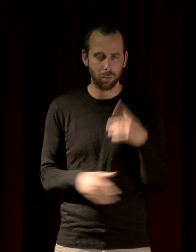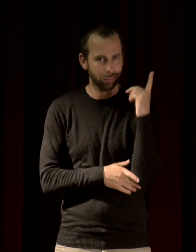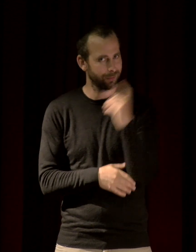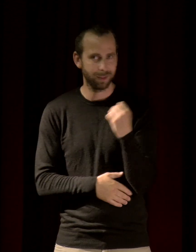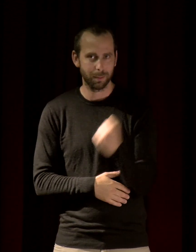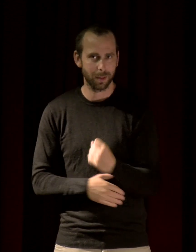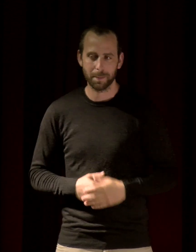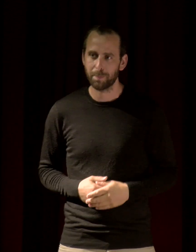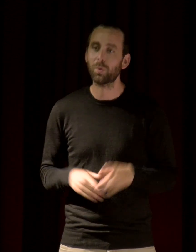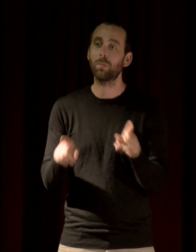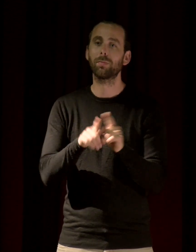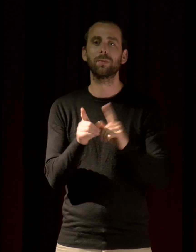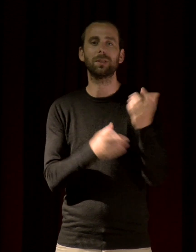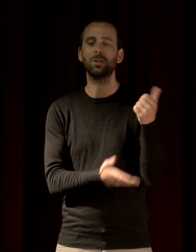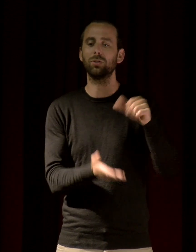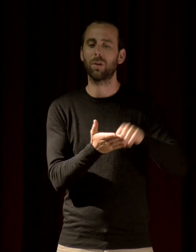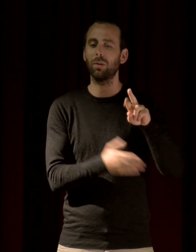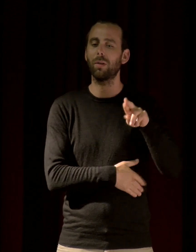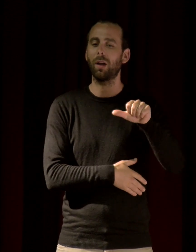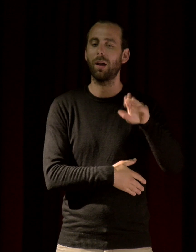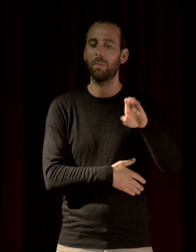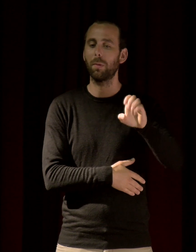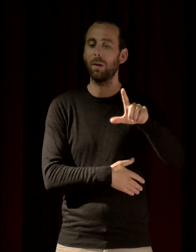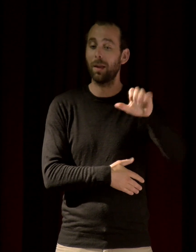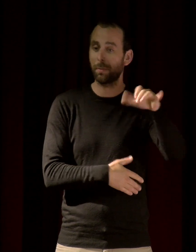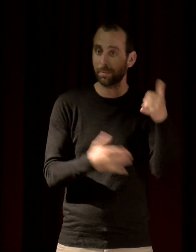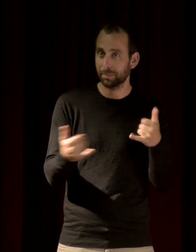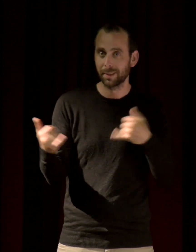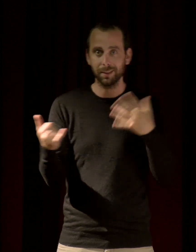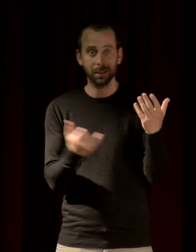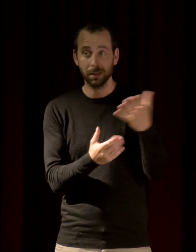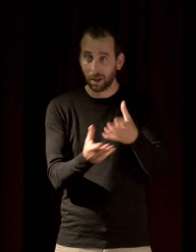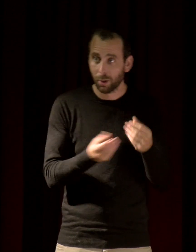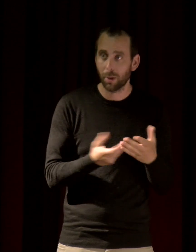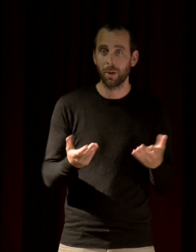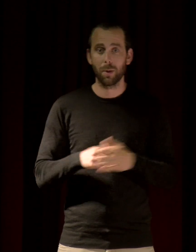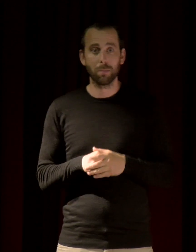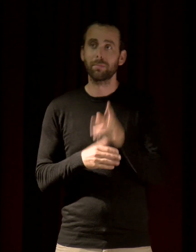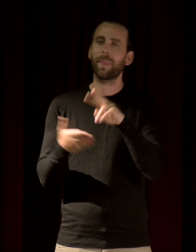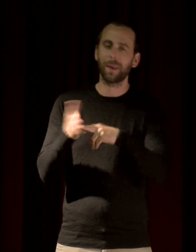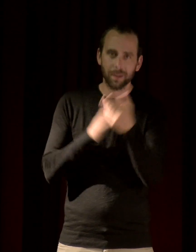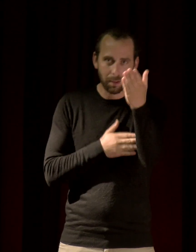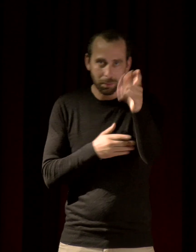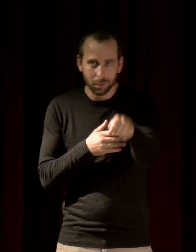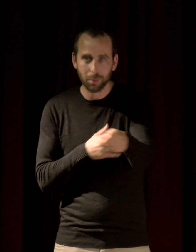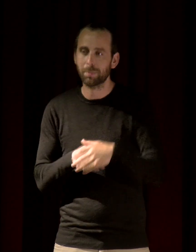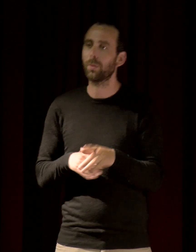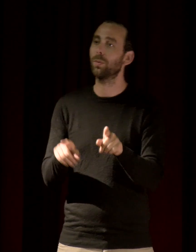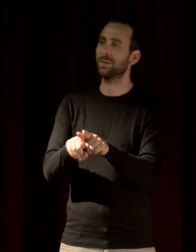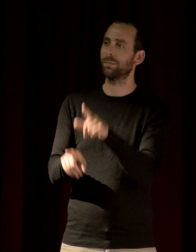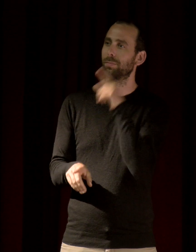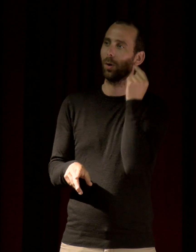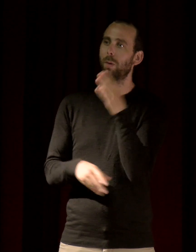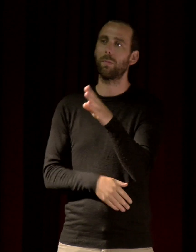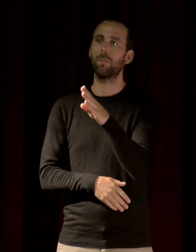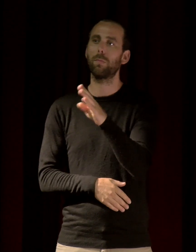du centre Rabelais, à Cédric Astier en premier lieu à la technique et puis je veux aussi remercier Antoine Bourlier qui était à la vidéo,